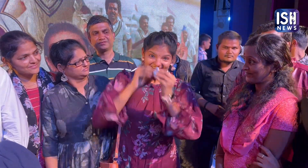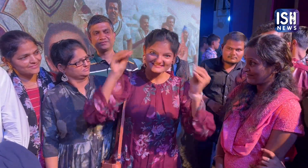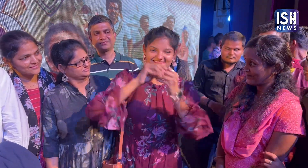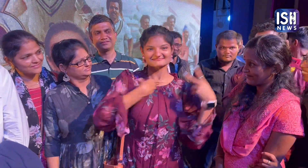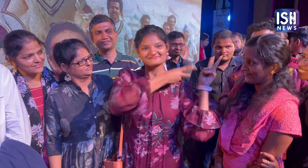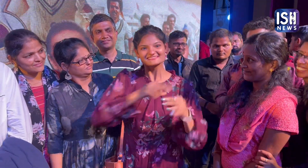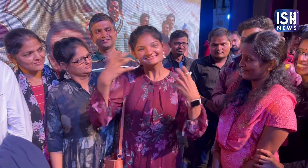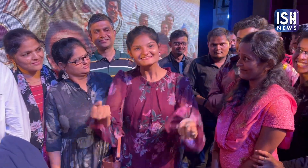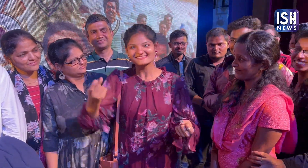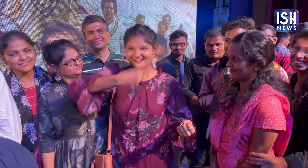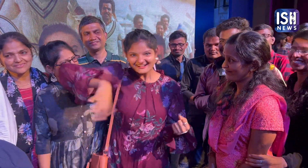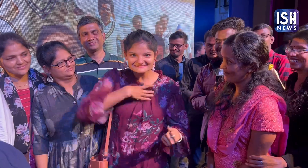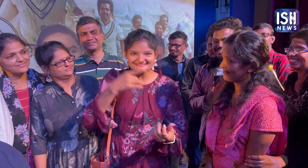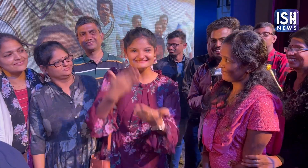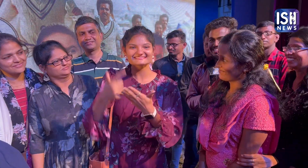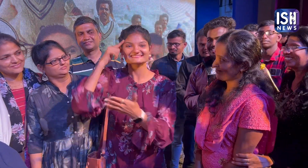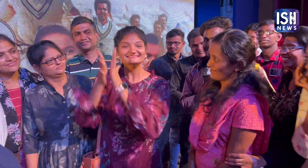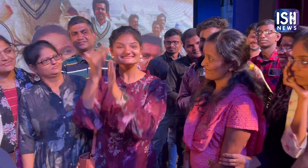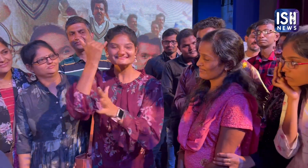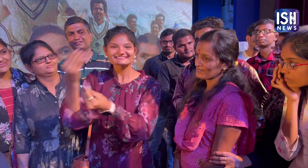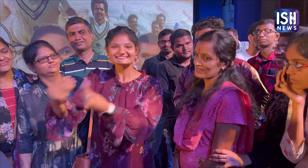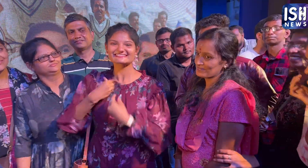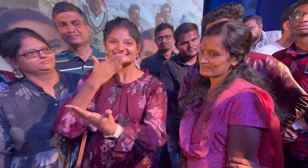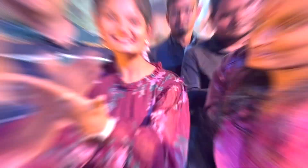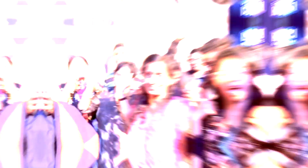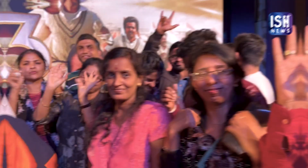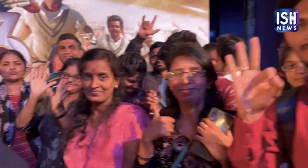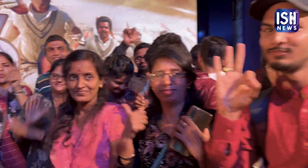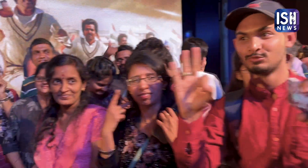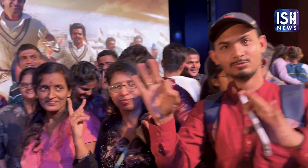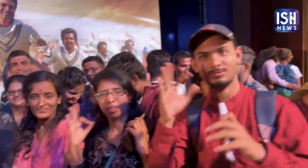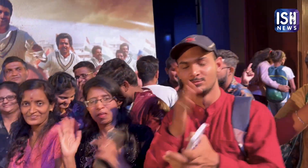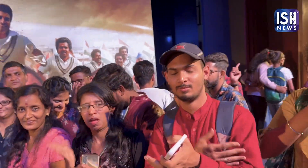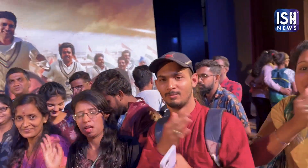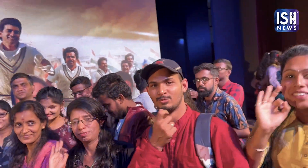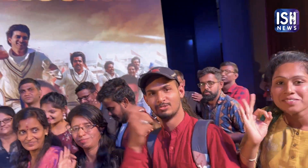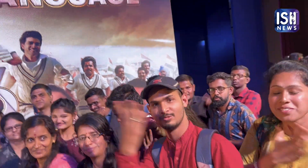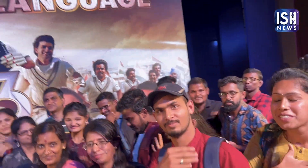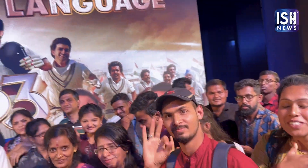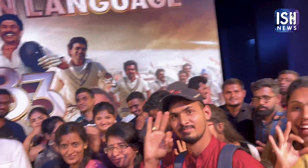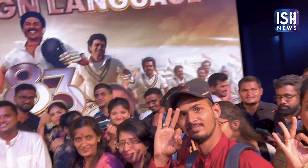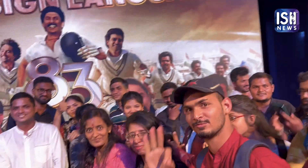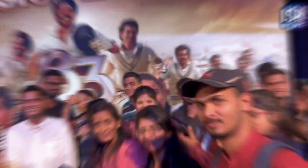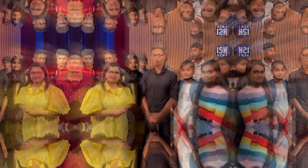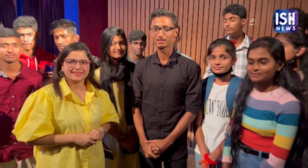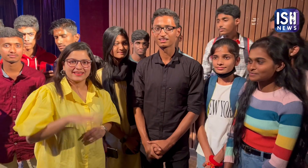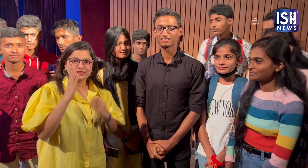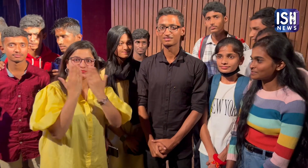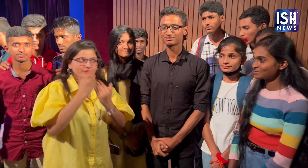मैं ISL के साथ और फिल्में देखना चाहती हूँ इंटरप्रेटेशन के लिए धन्यवाद मुझे बहुत पसंद आया ये सुन्दर था देखते